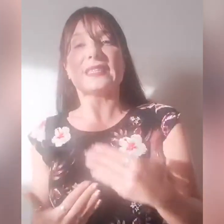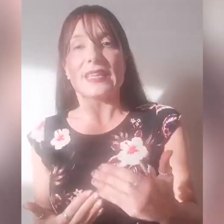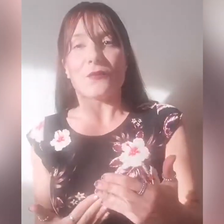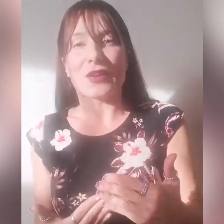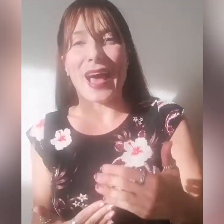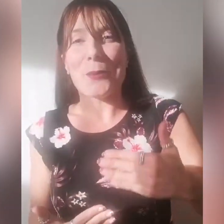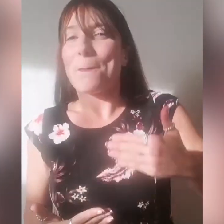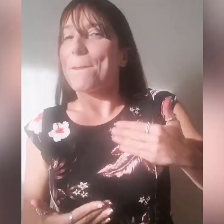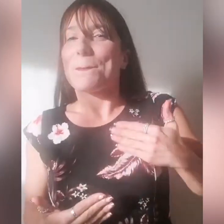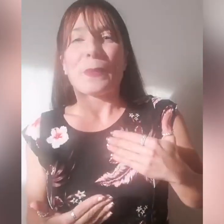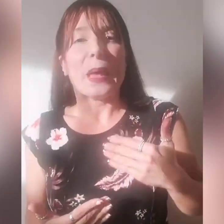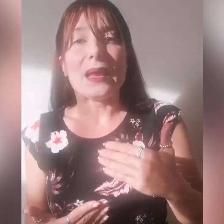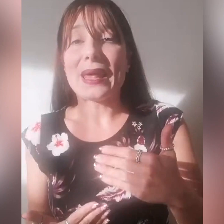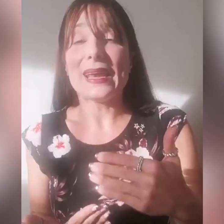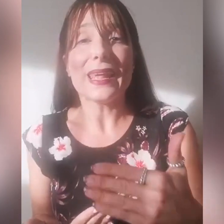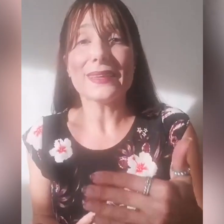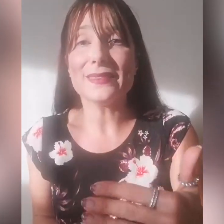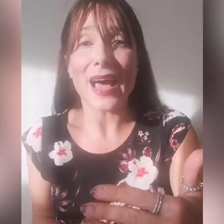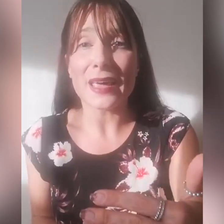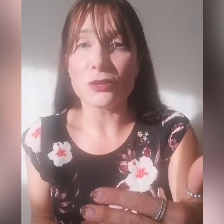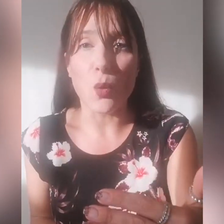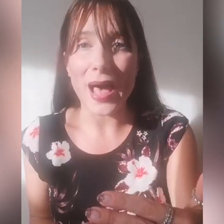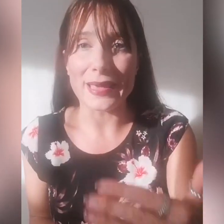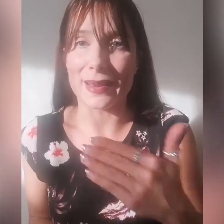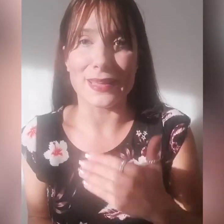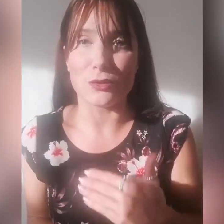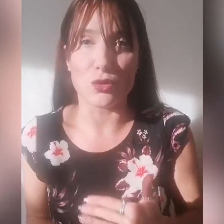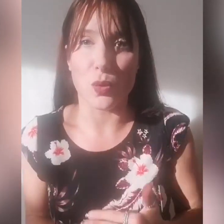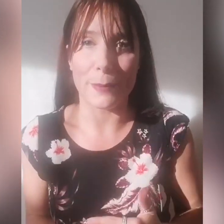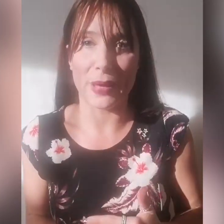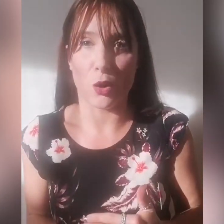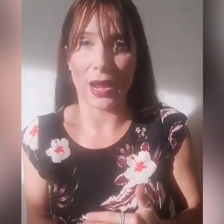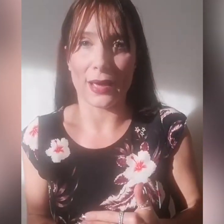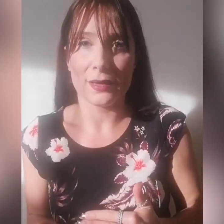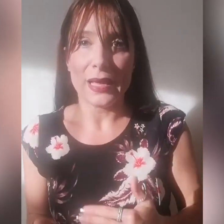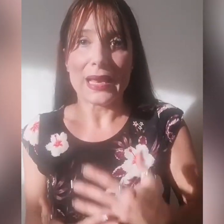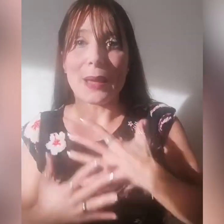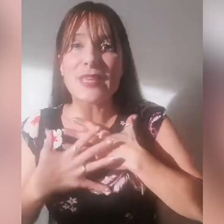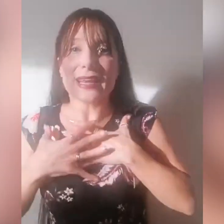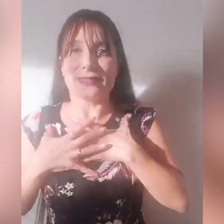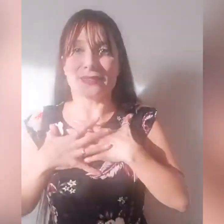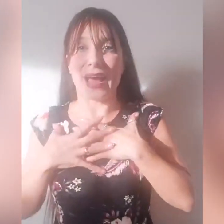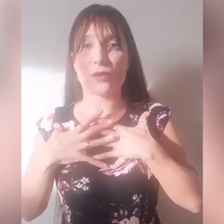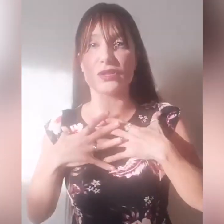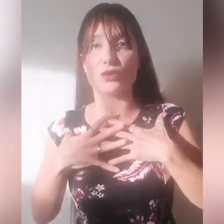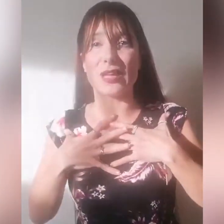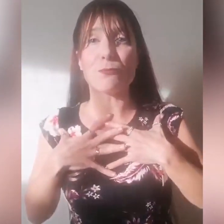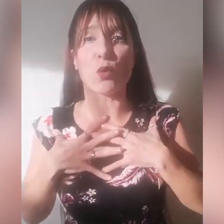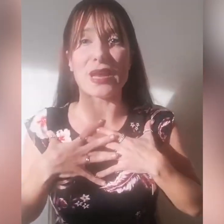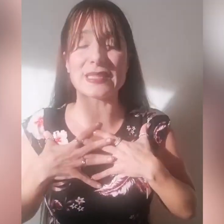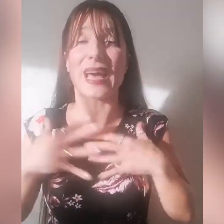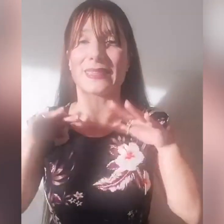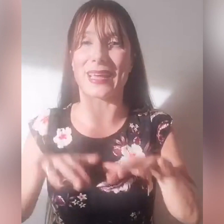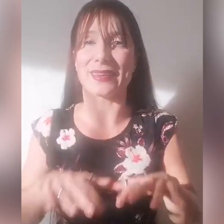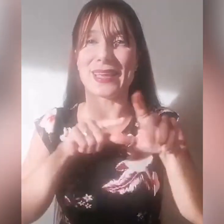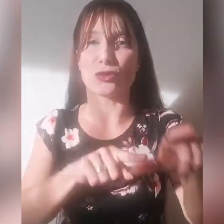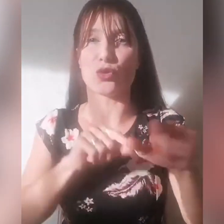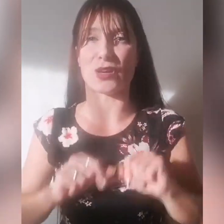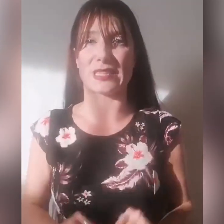significa? L'eredità che tu hai credendo in quella parola, la mia eredità in questo tempo qual è stata credendo in questa